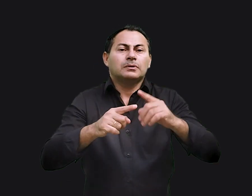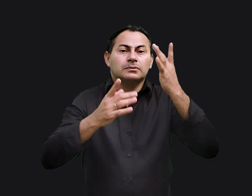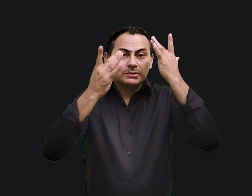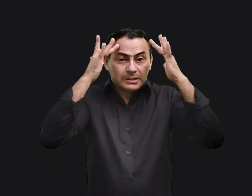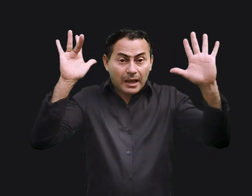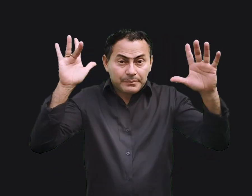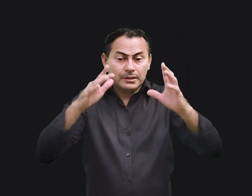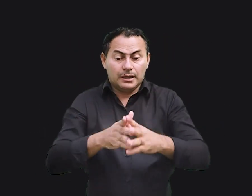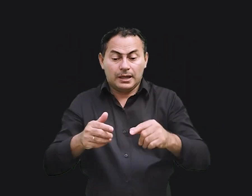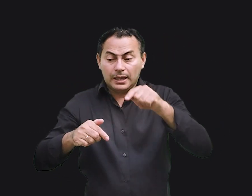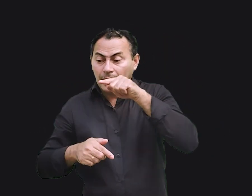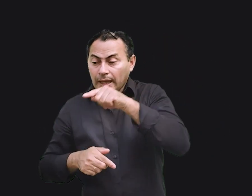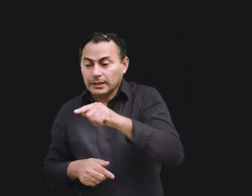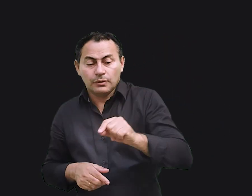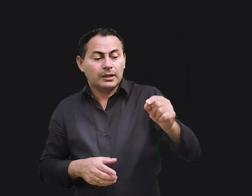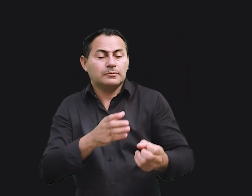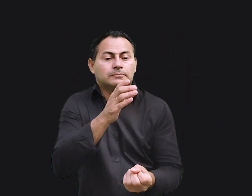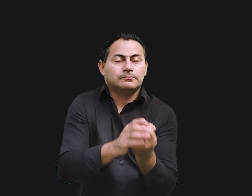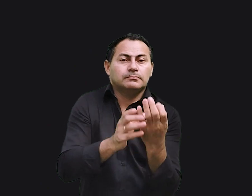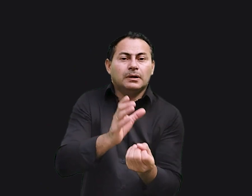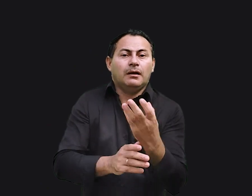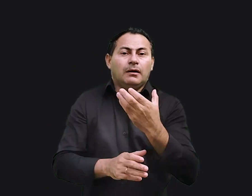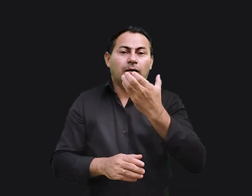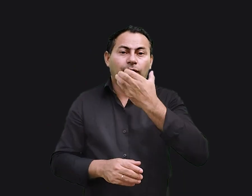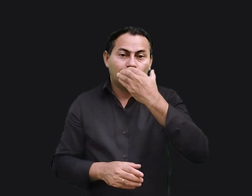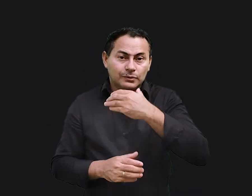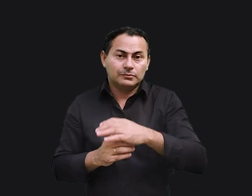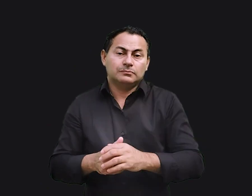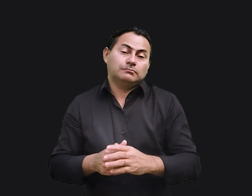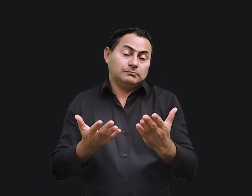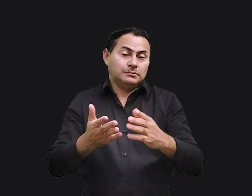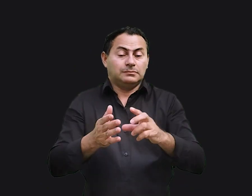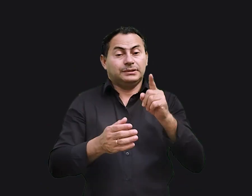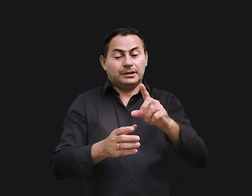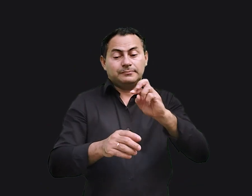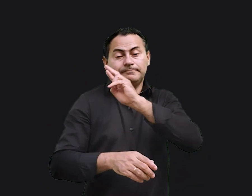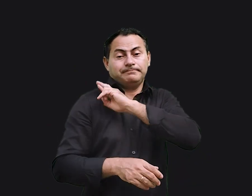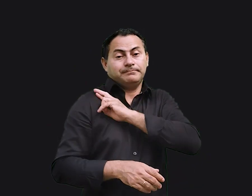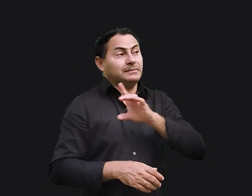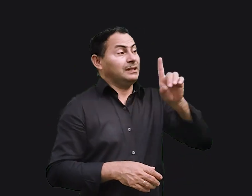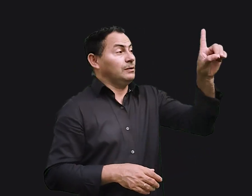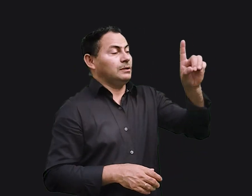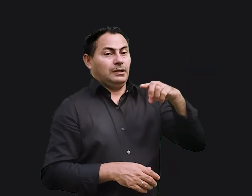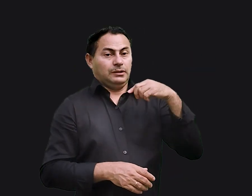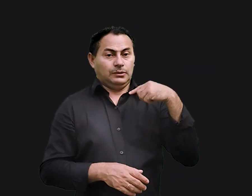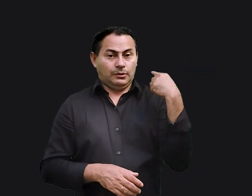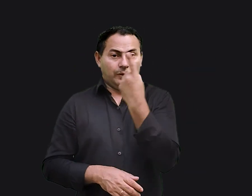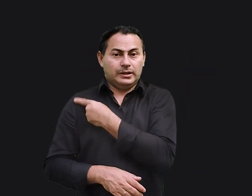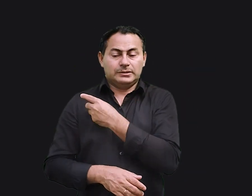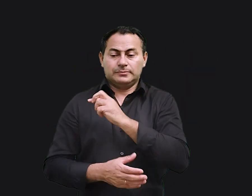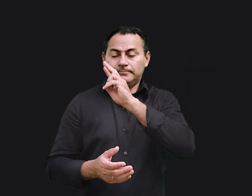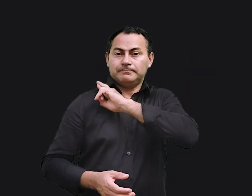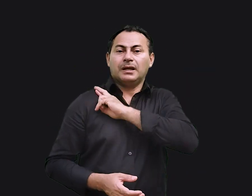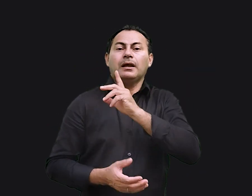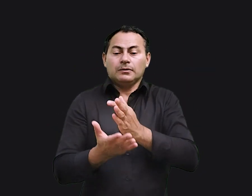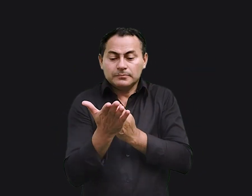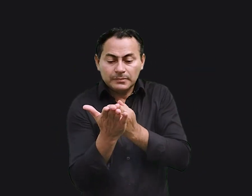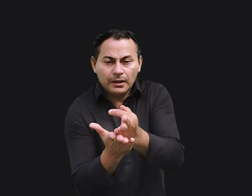se esta ou aquela produzirá. Isso é com Deus. A nossa parte é sermos fiéis. Por isso, seja